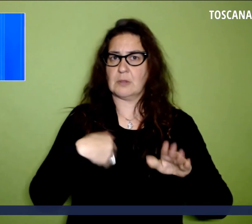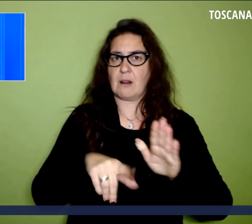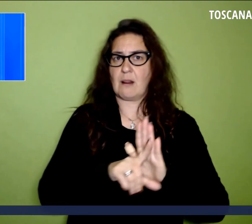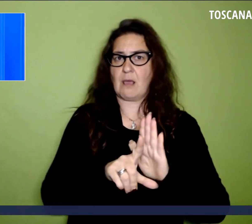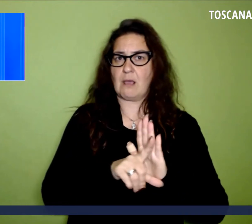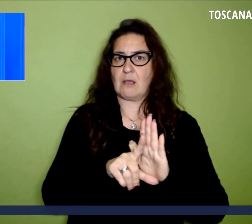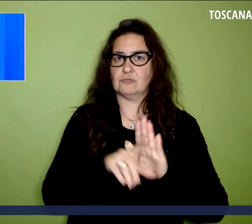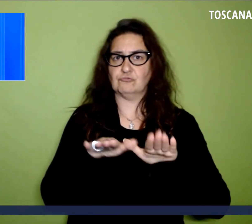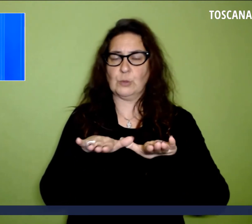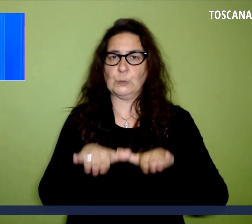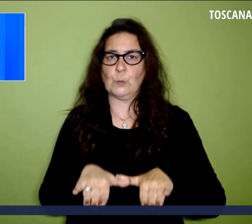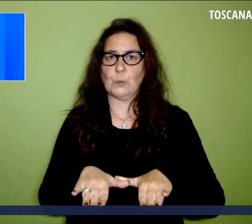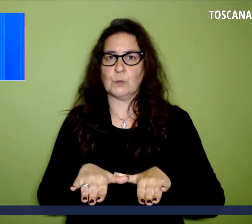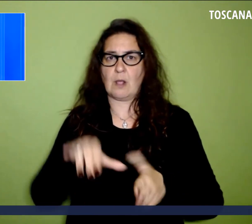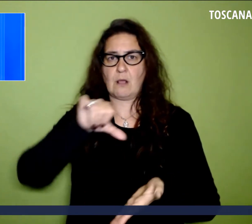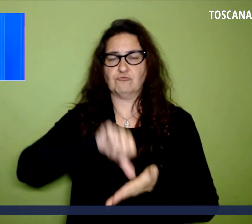dei centri storici.